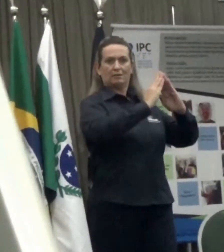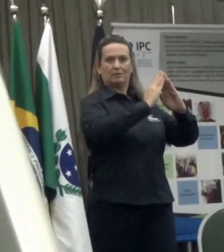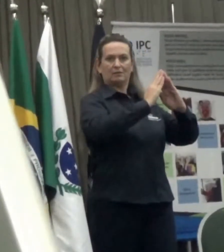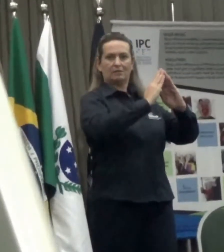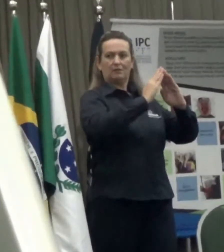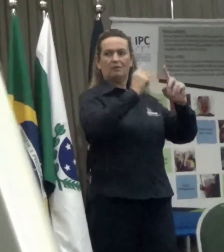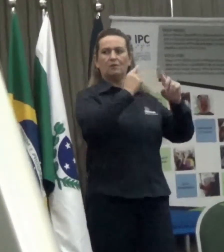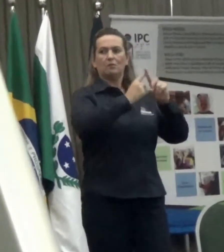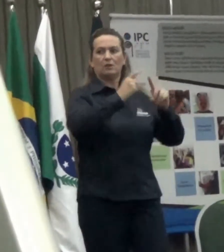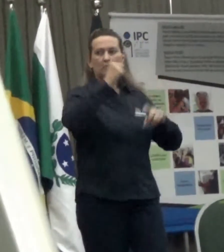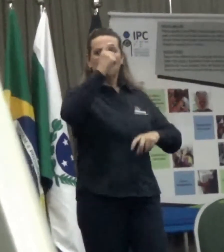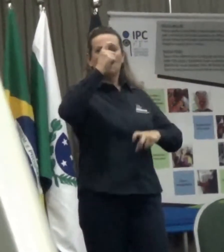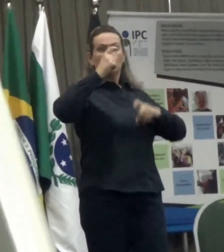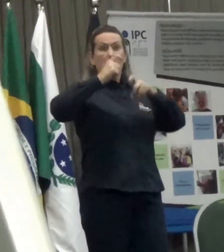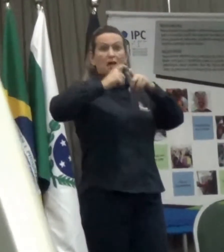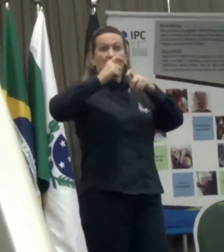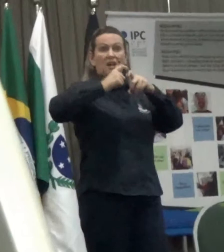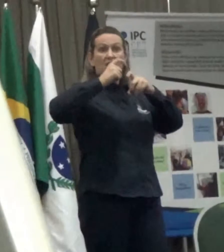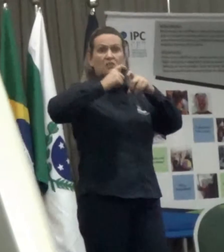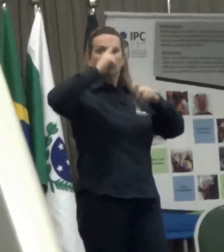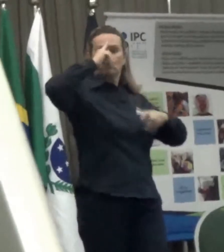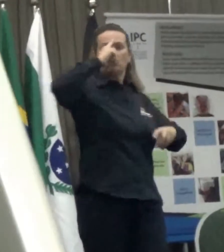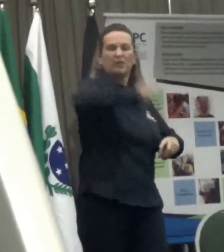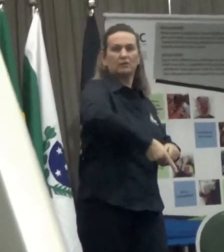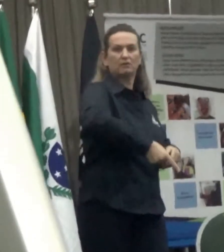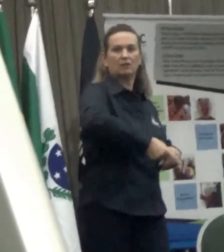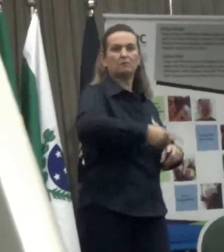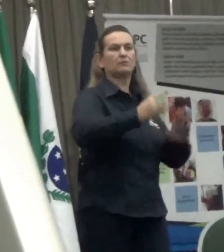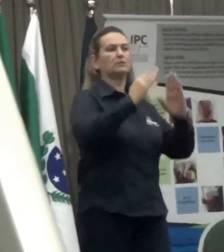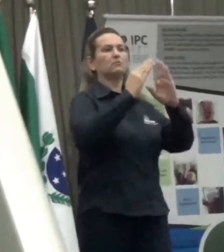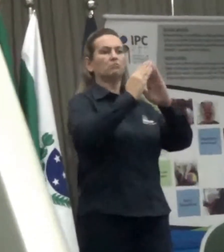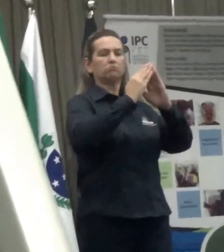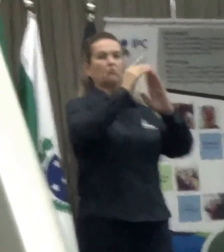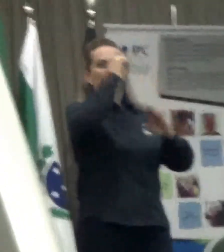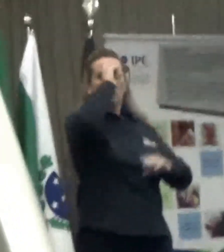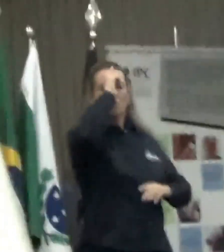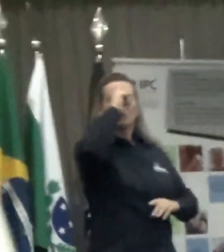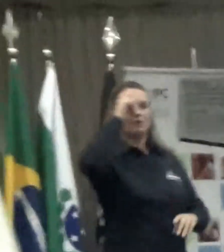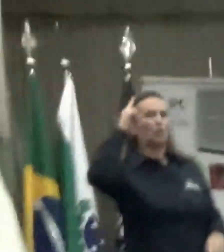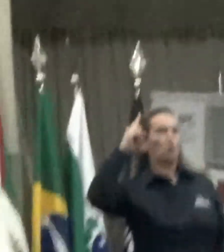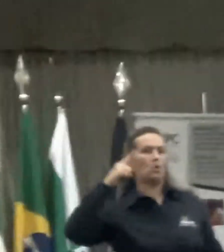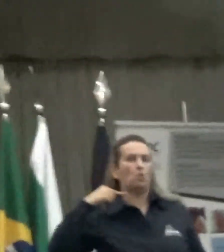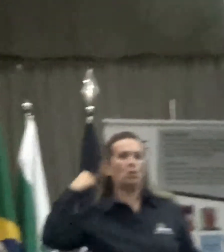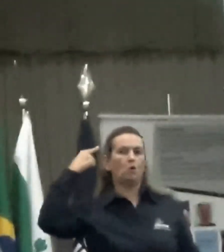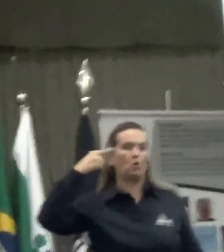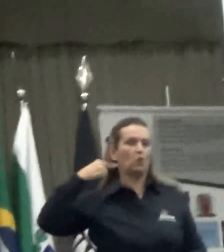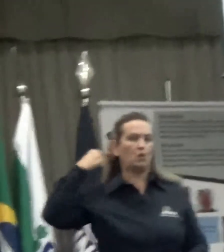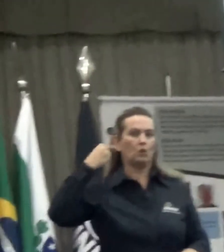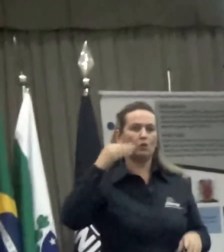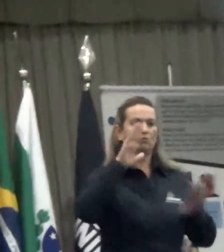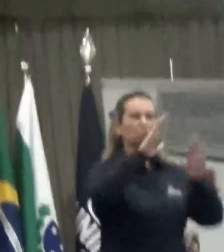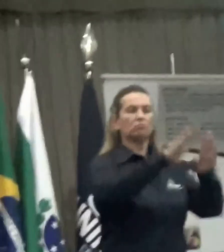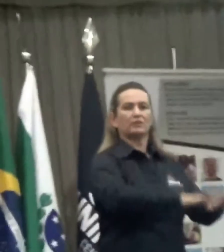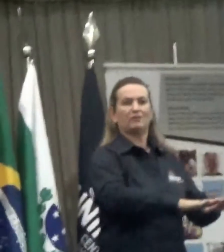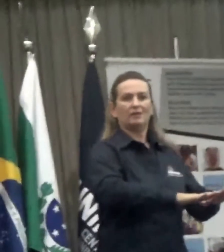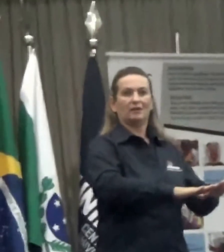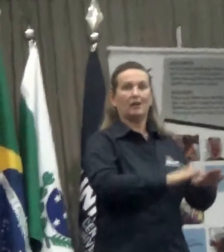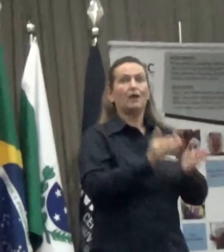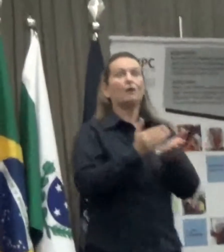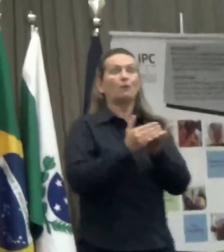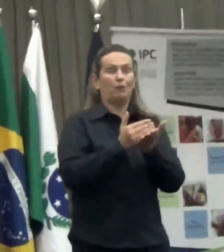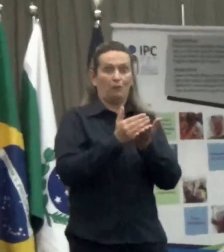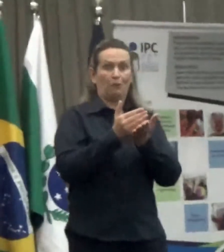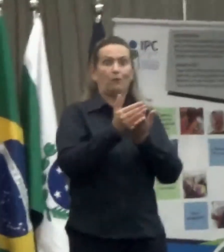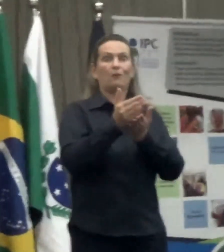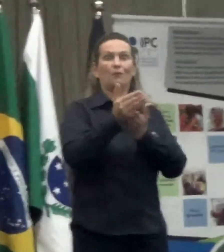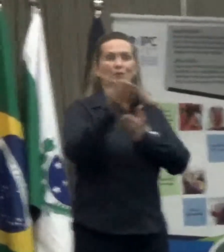lutando contra isso com a lei da deshospitalização, a lei do movimento anti-manicomial, que se iniciara na Itália, o